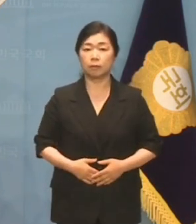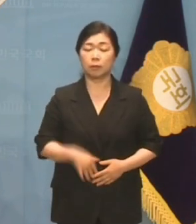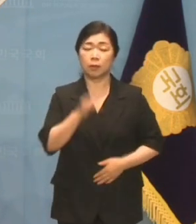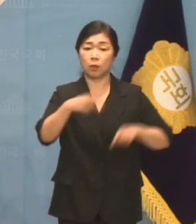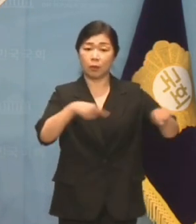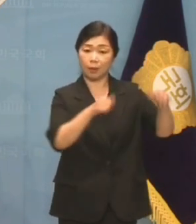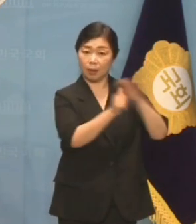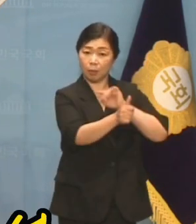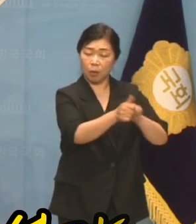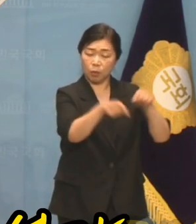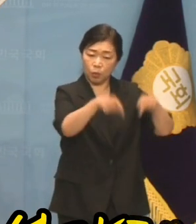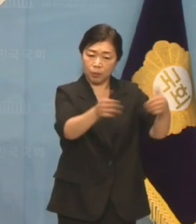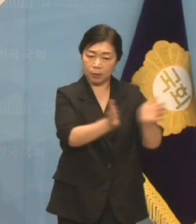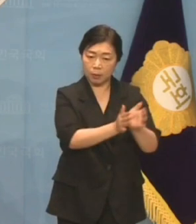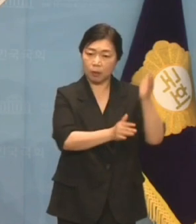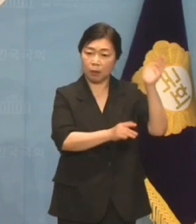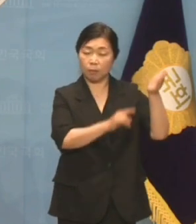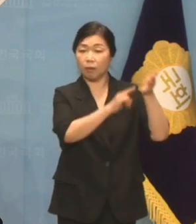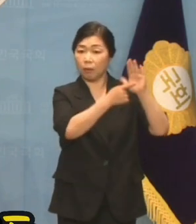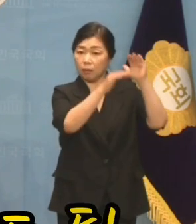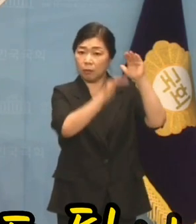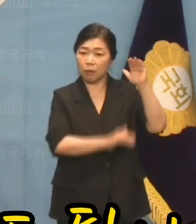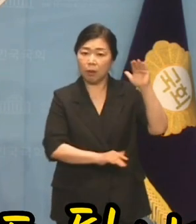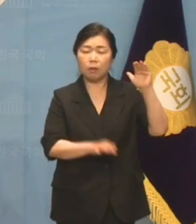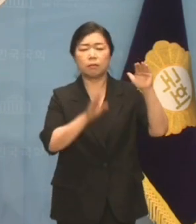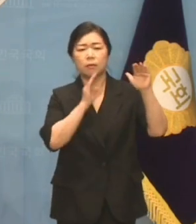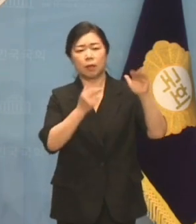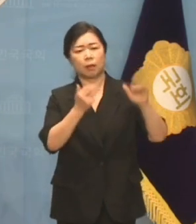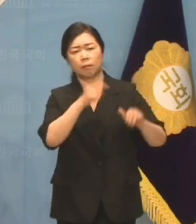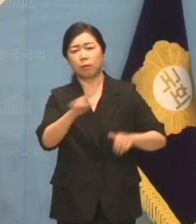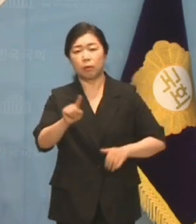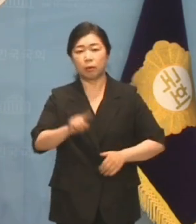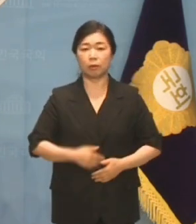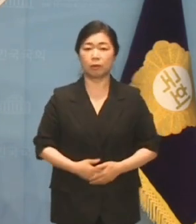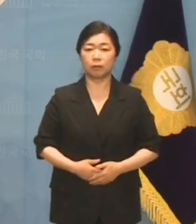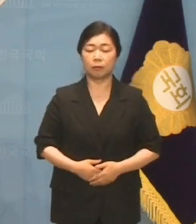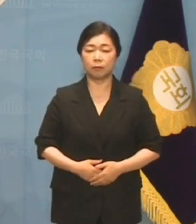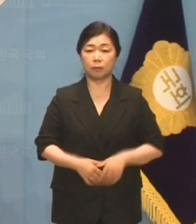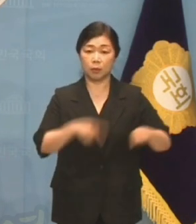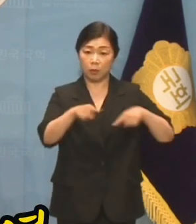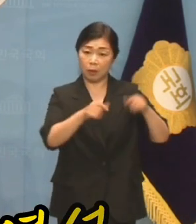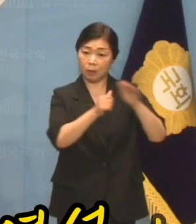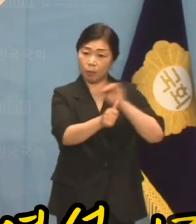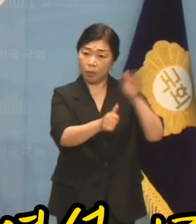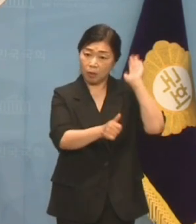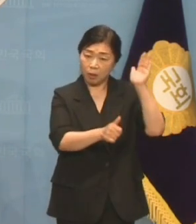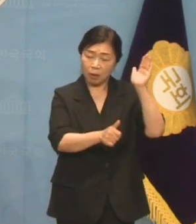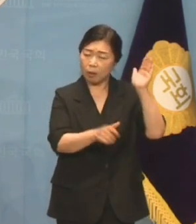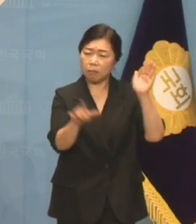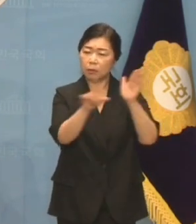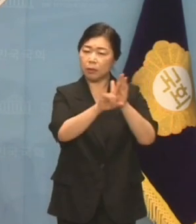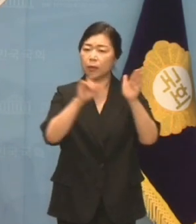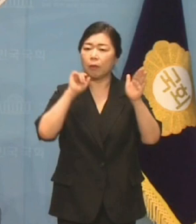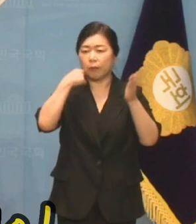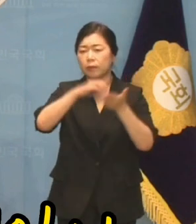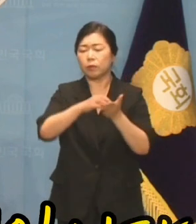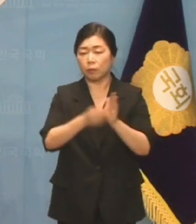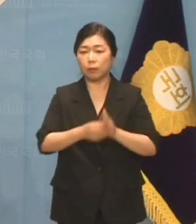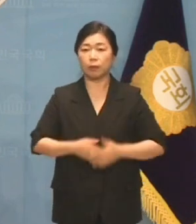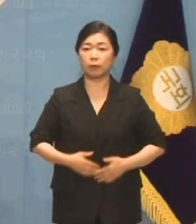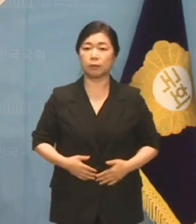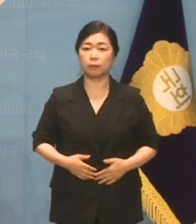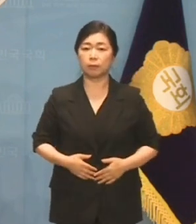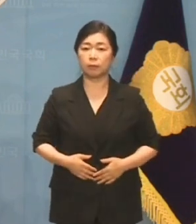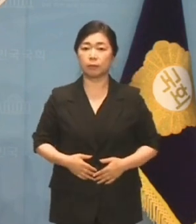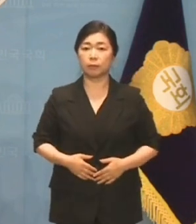여당 대표의 교섭단체 대표연설이 이래도 됩니까? 집권 여당 대표의 연설이라고 믿기 힘들 지경입니다.